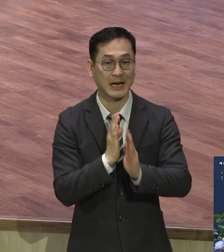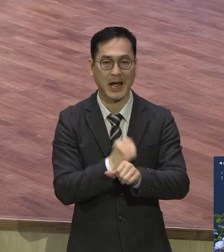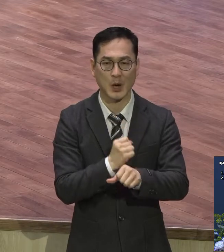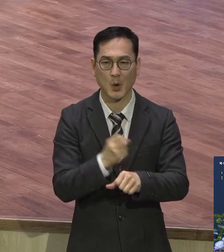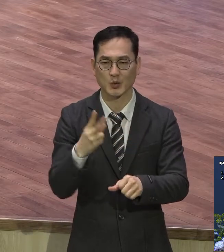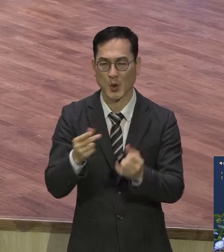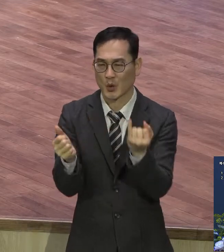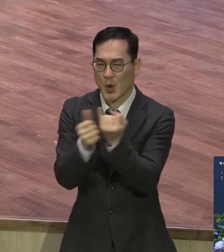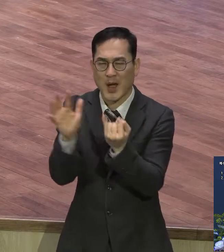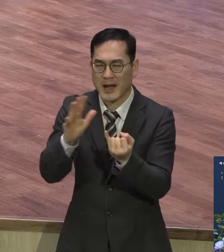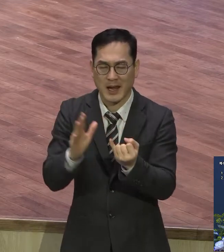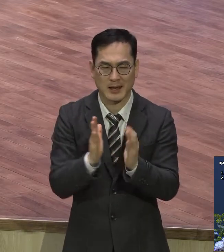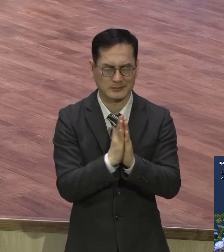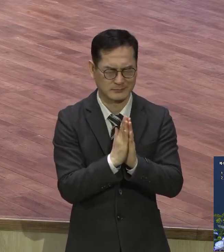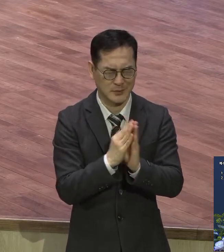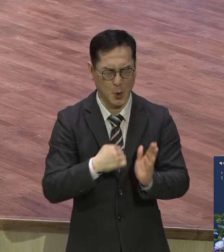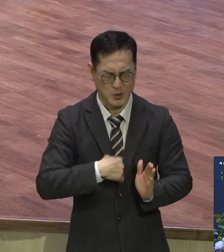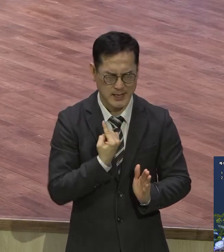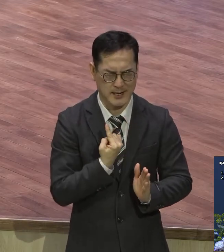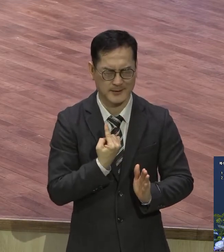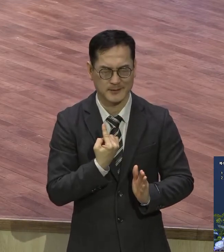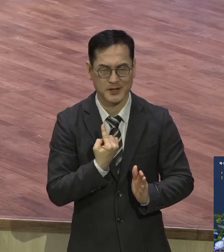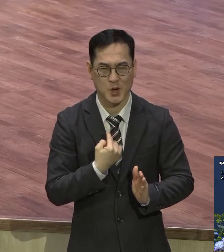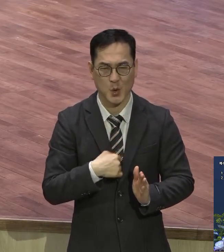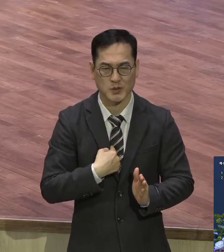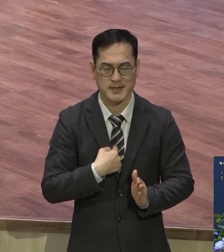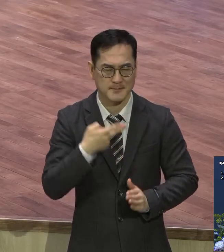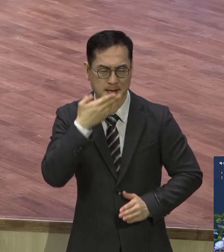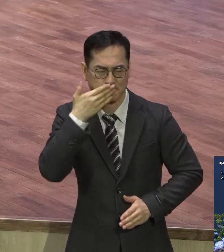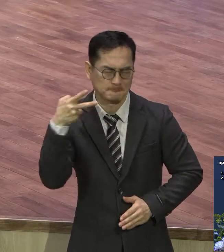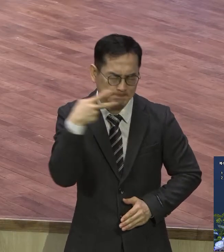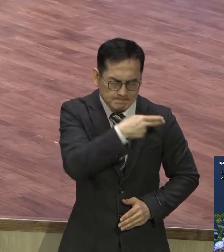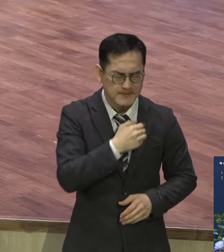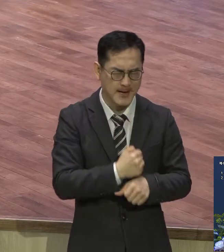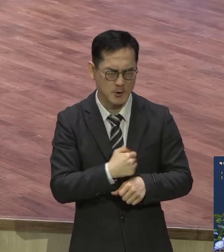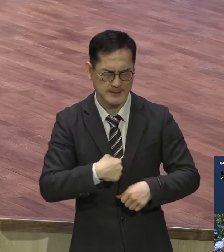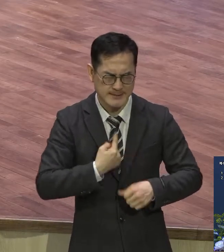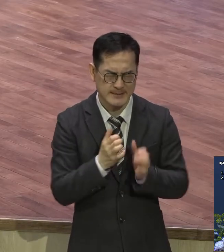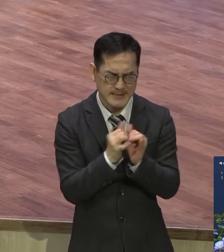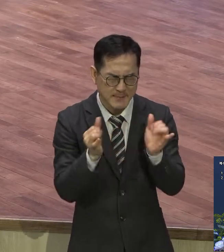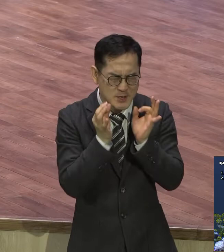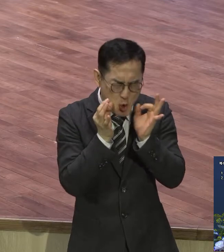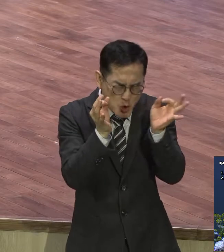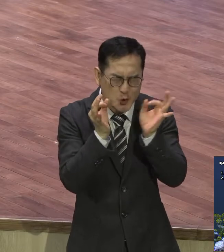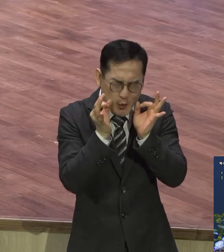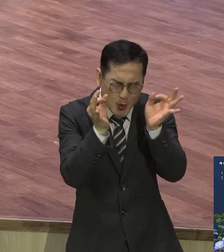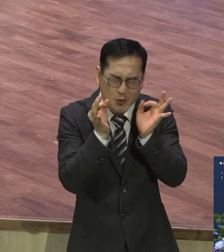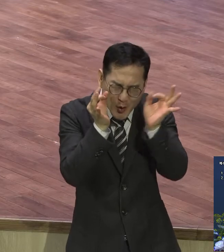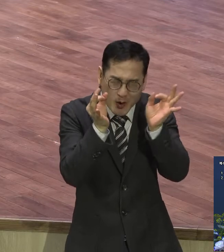돌을 닦고 인간이 열심히 노력하는 그 자체